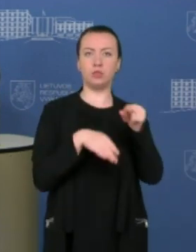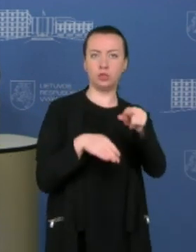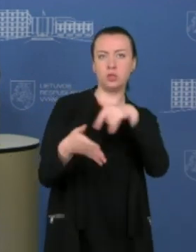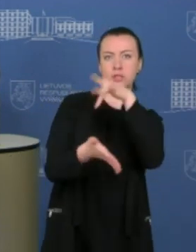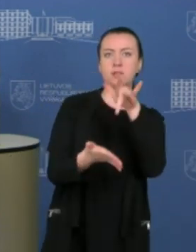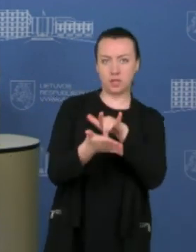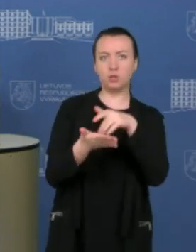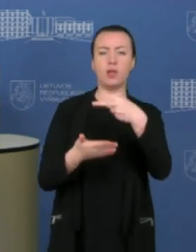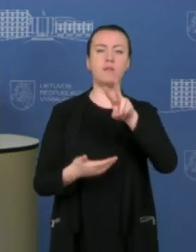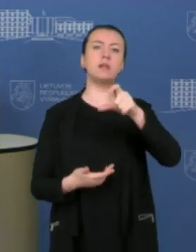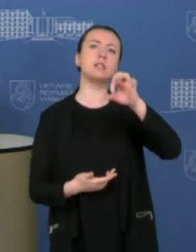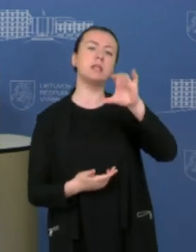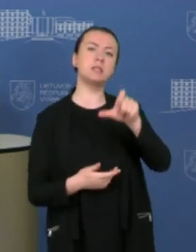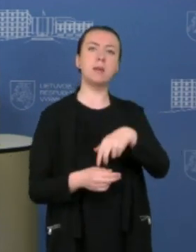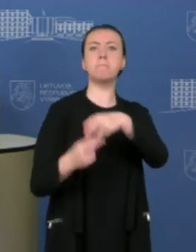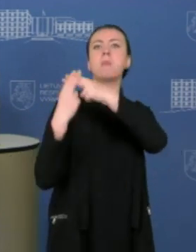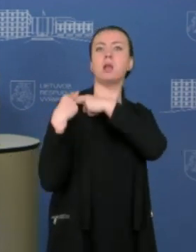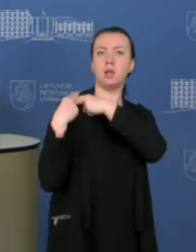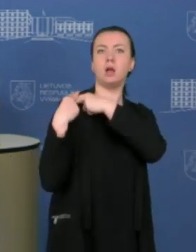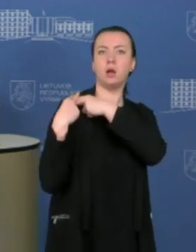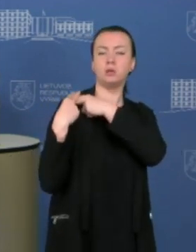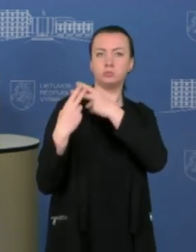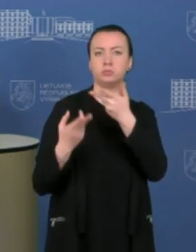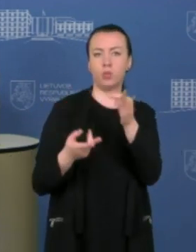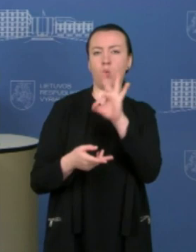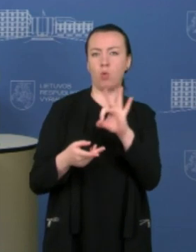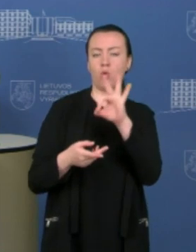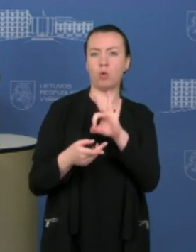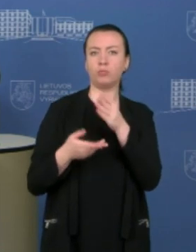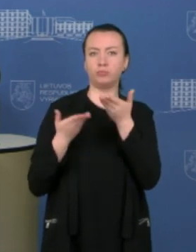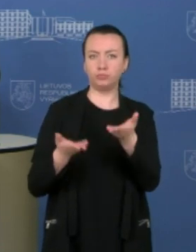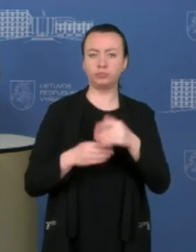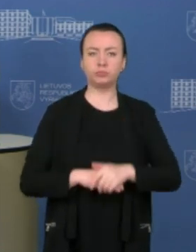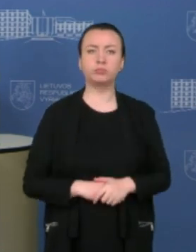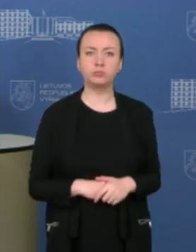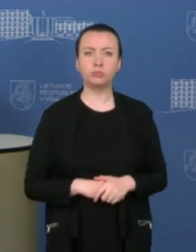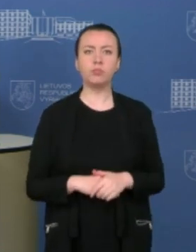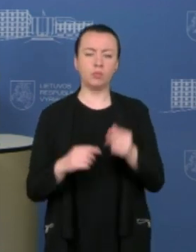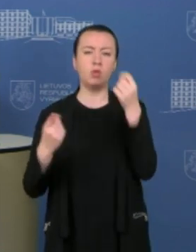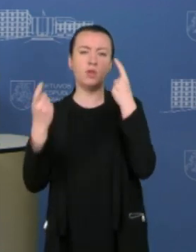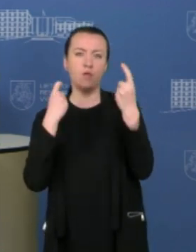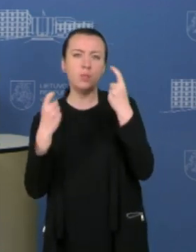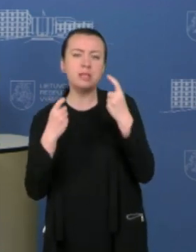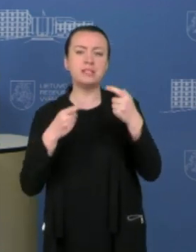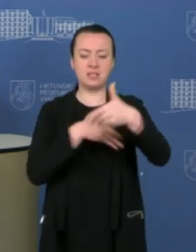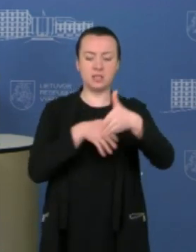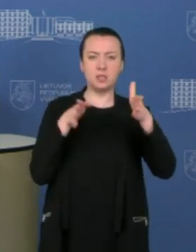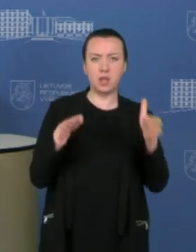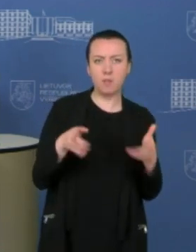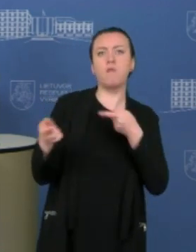centro pareiga perimti užkrečiamų įlygų ir jūsų kelėjų valstybės informacinės sistemos